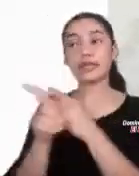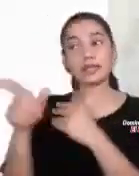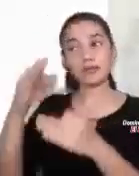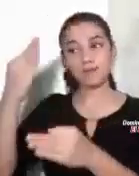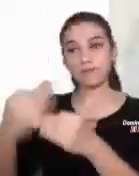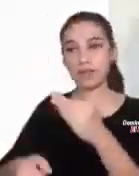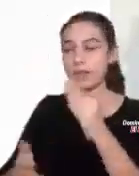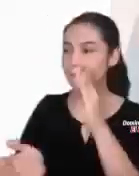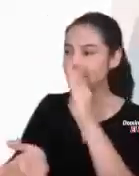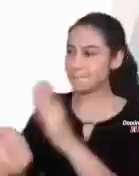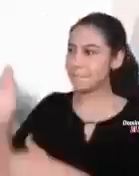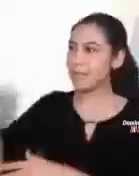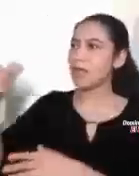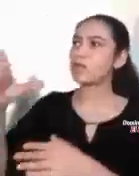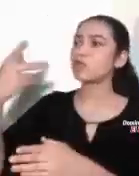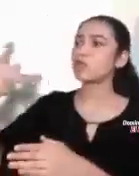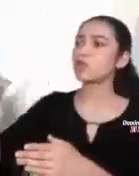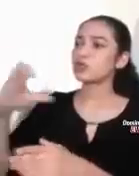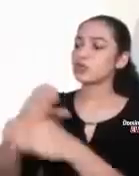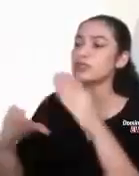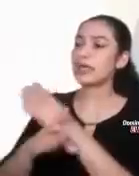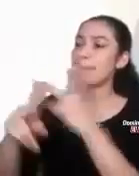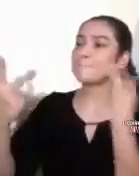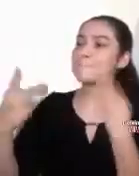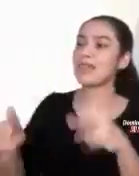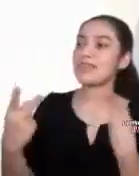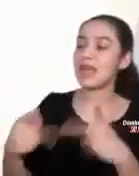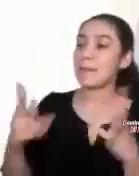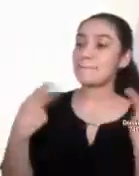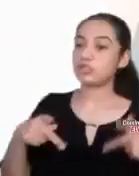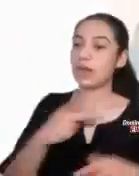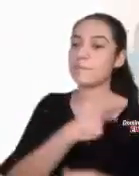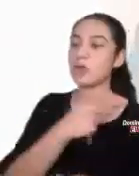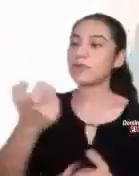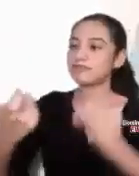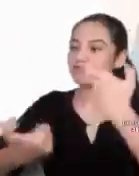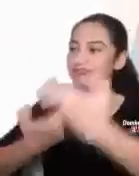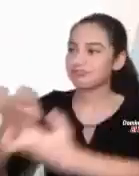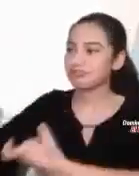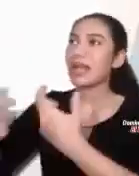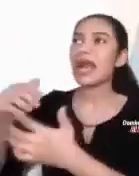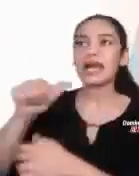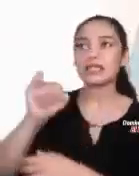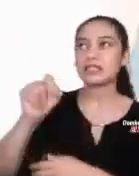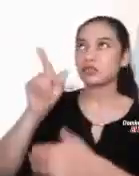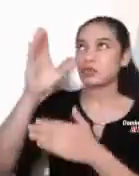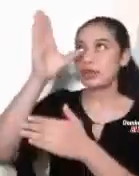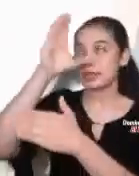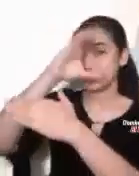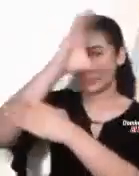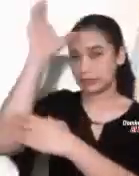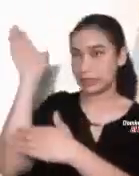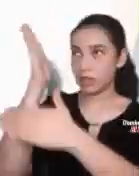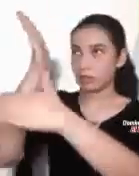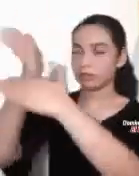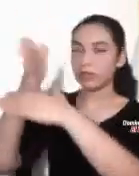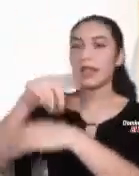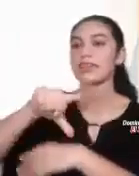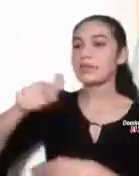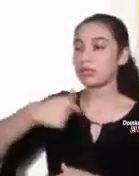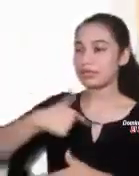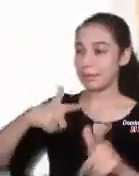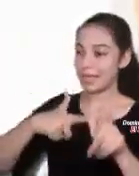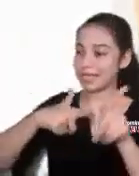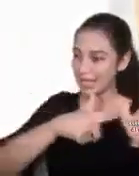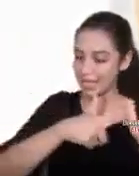tienes, da el dinero a los pobres y así tendrás un tesoro en los cielos. Después ven y siguen. Pero al oír